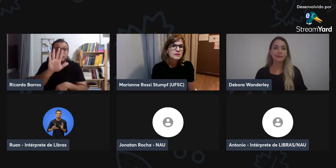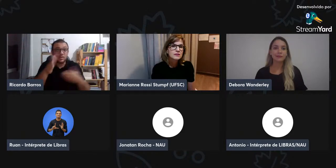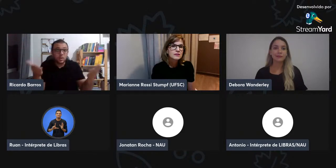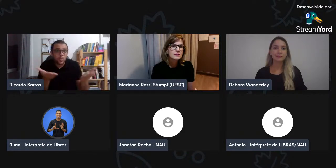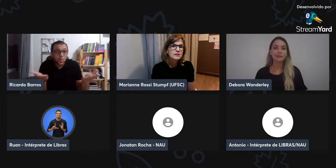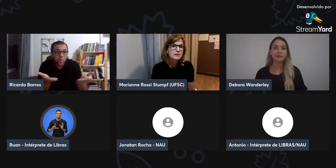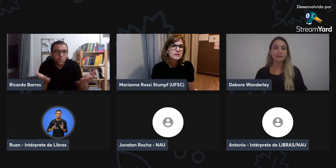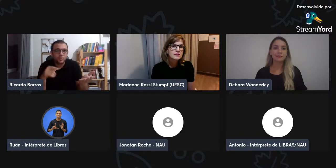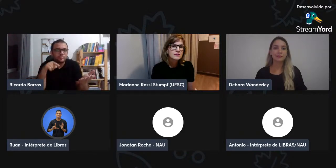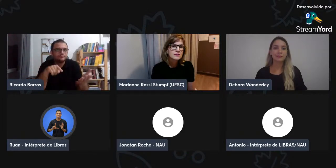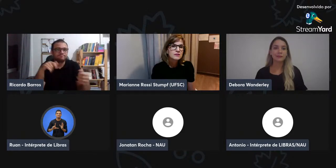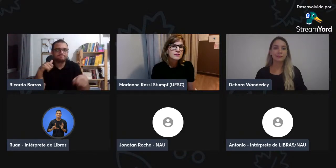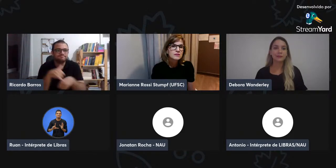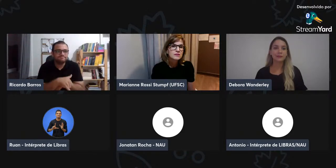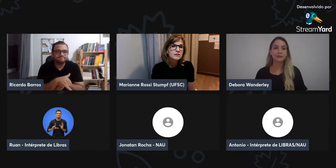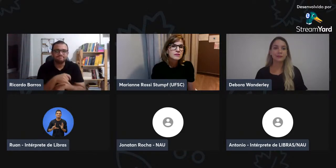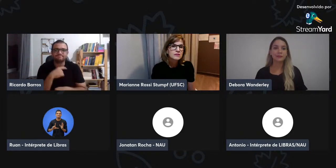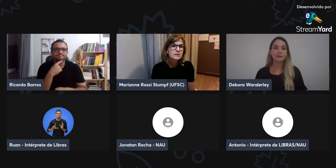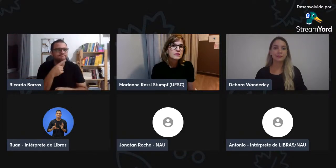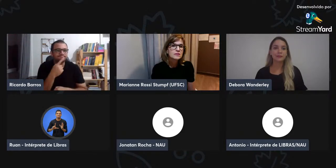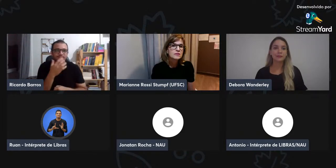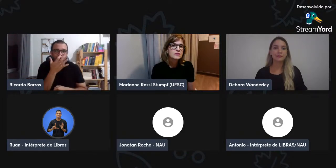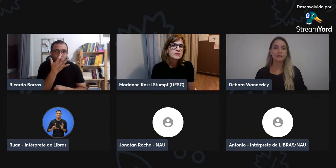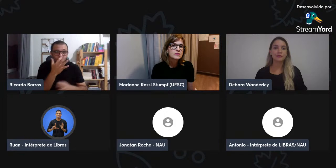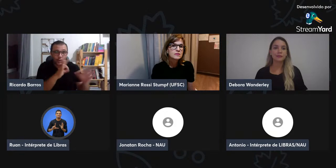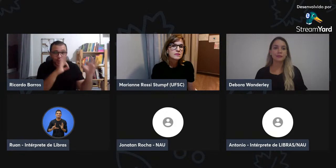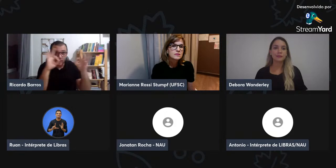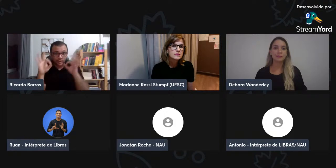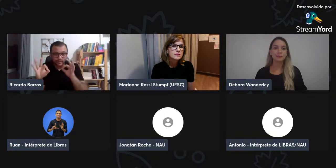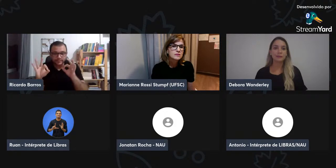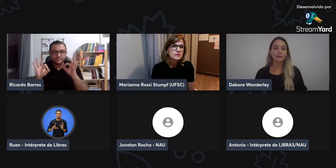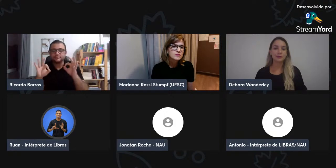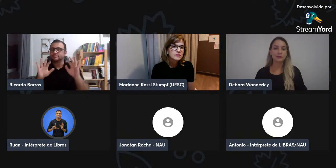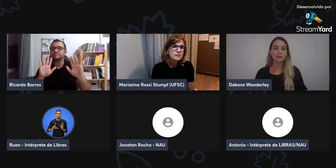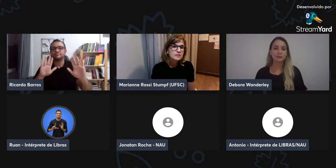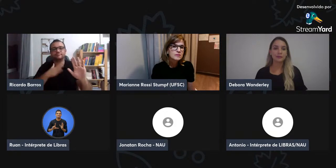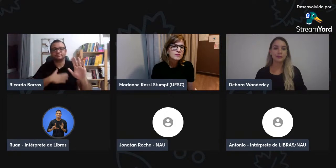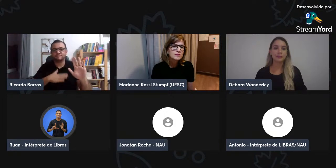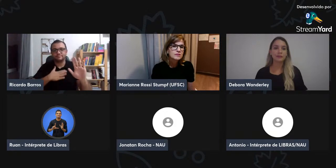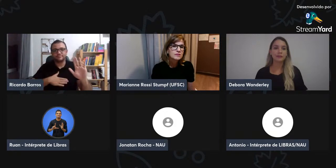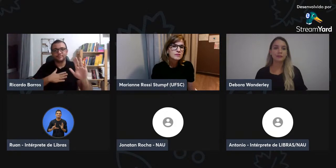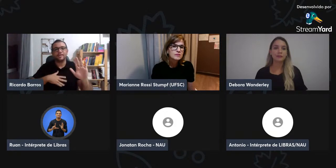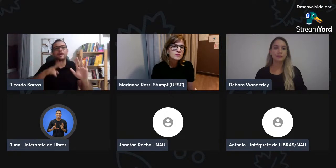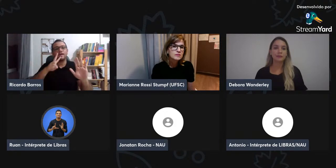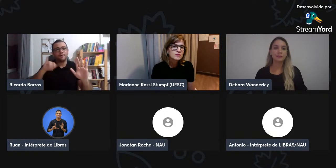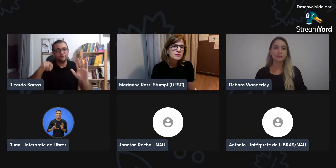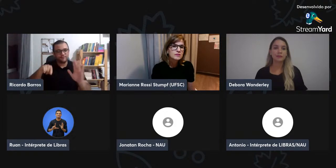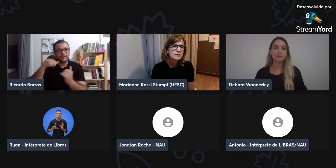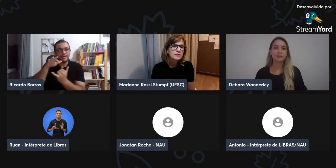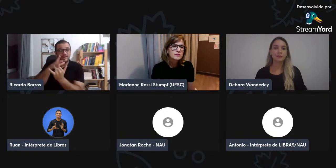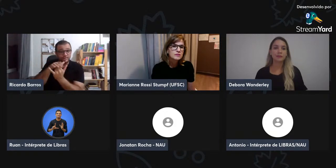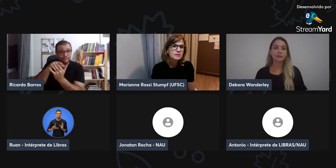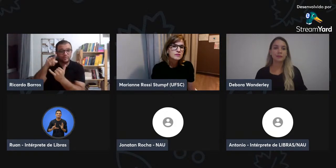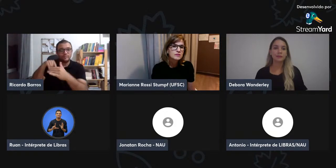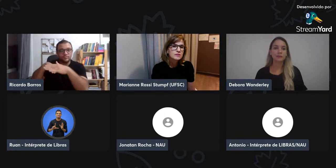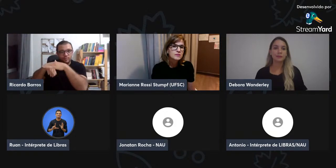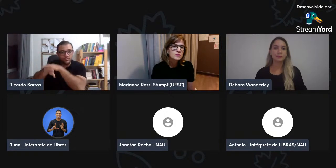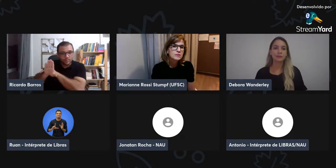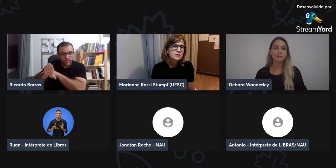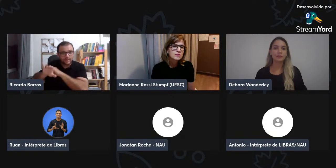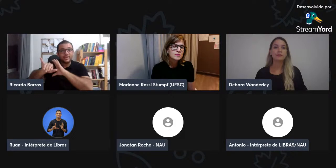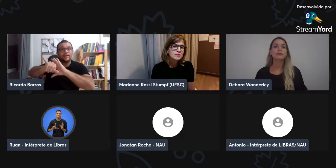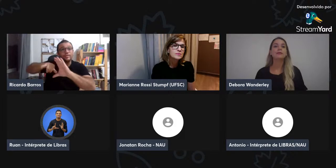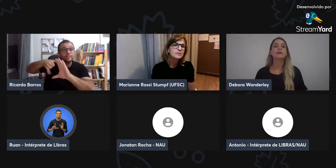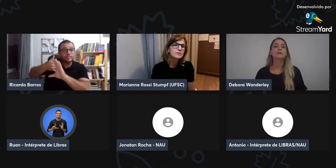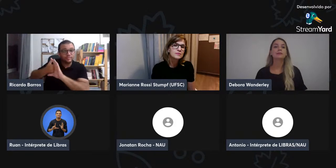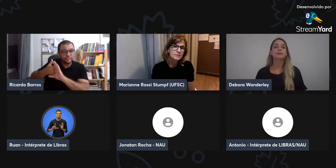Se você, cursista, está matriculado e não conseguiu assistir a live, fique tranquilo.